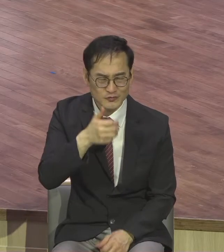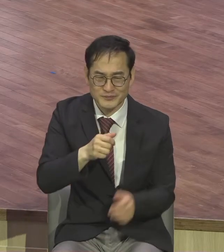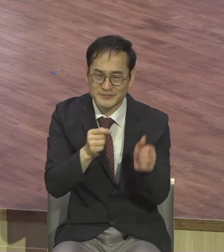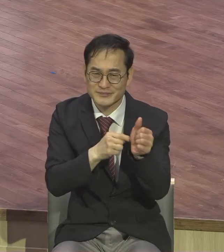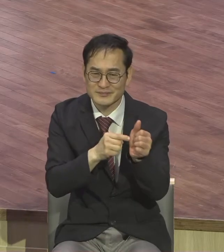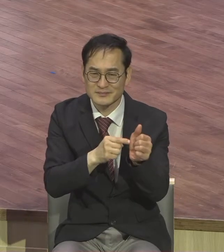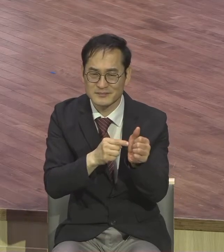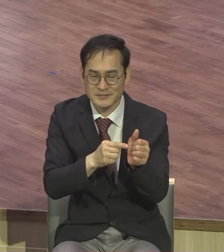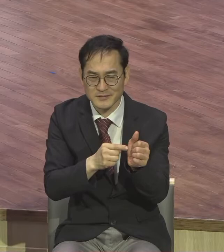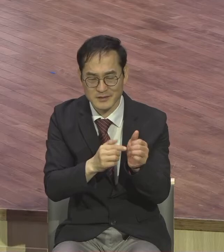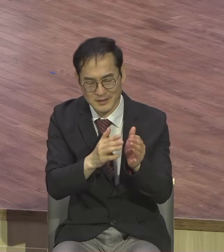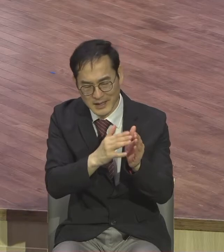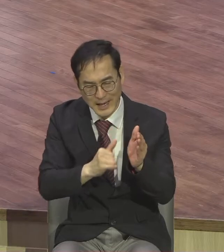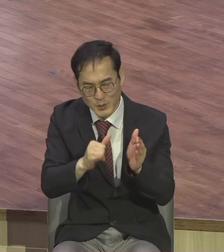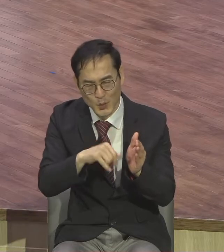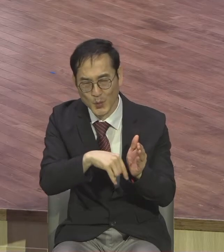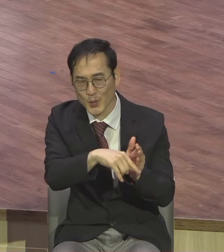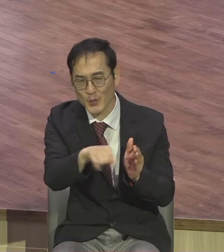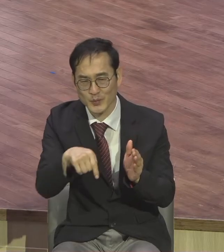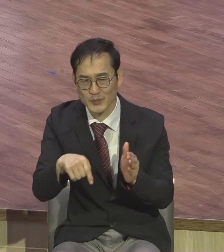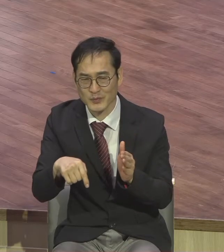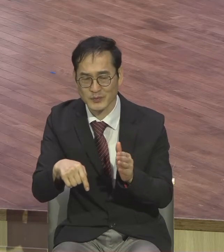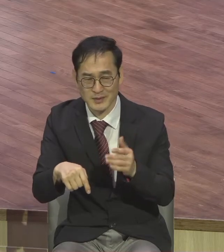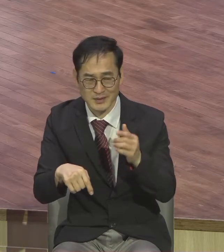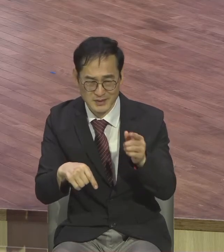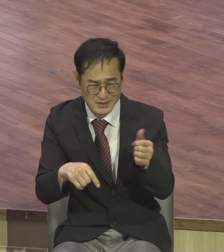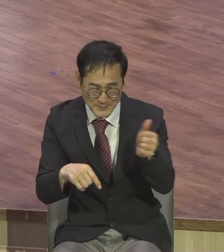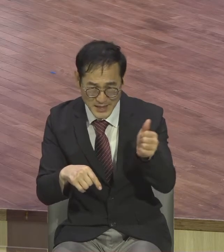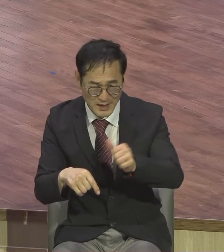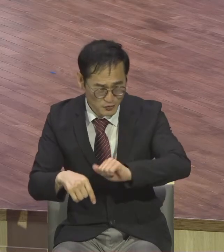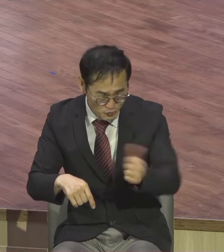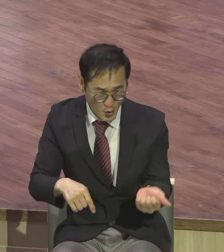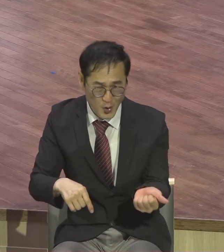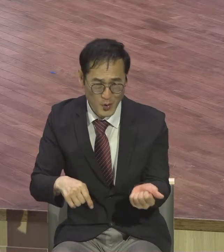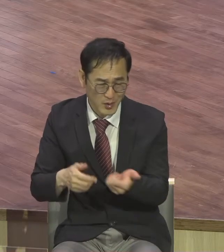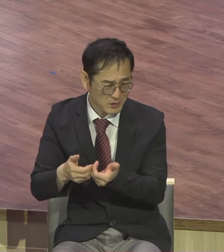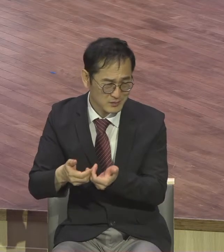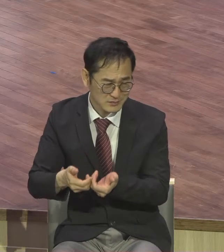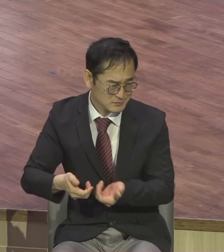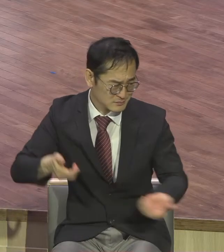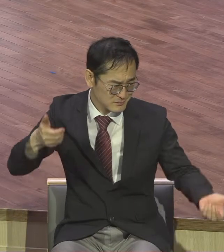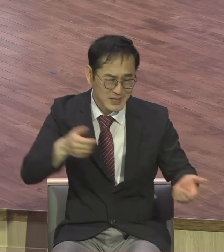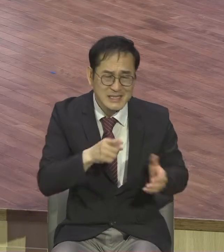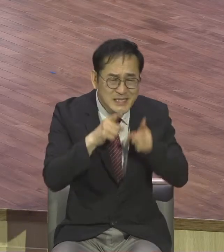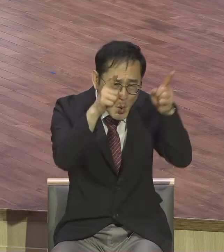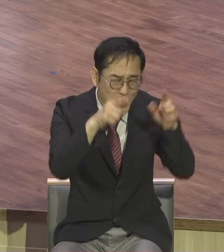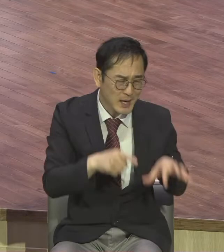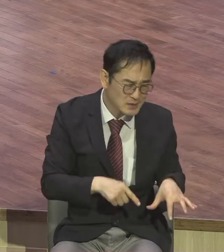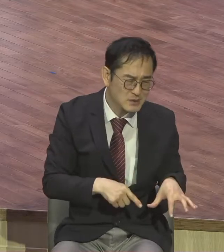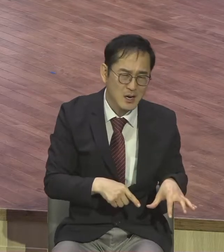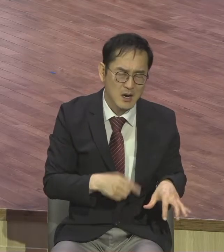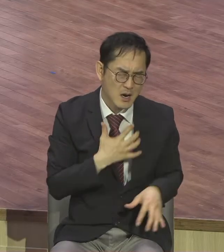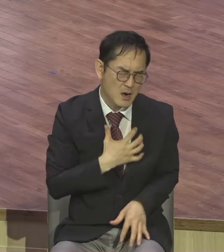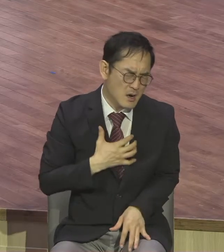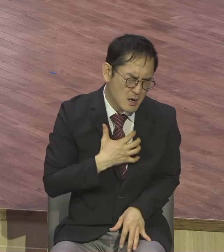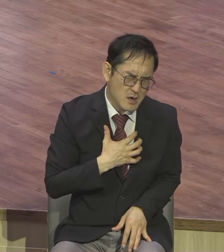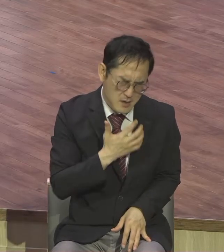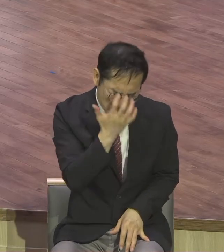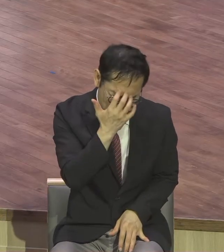그런 부모들이 야 저 인간 천국 가면서 나 낸 데도 복음만 안전해